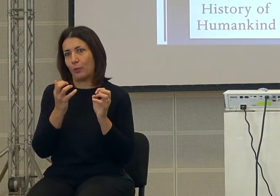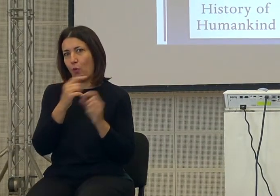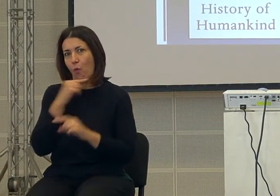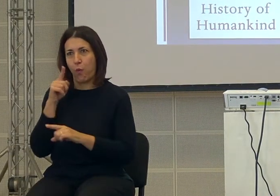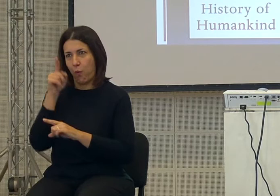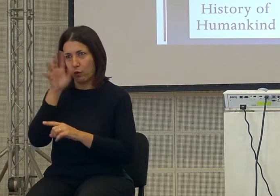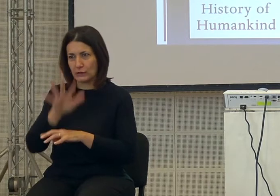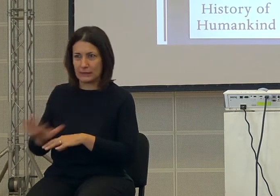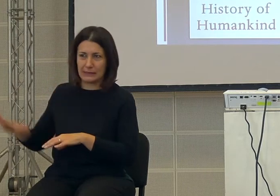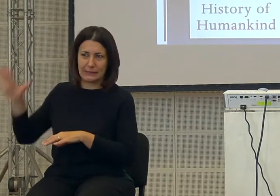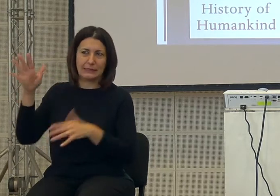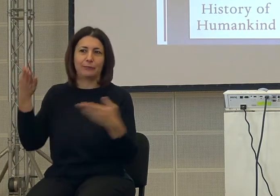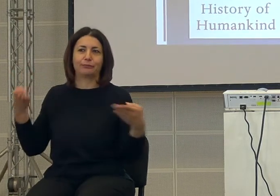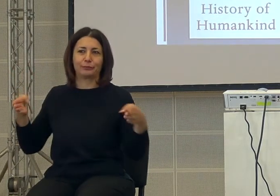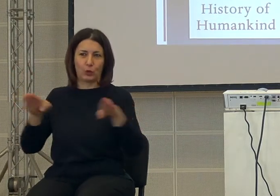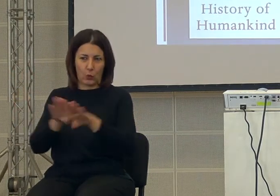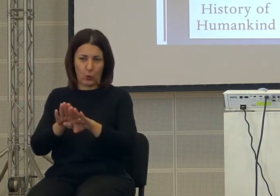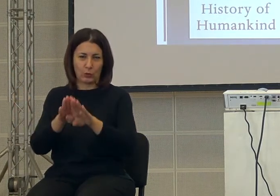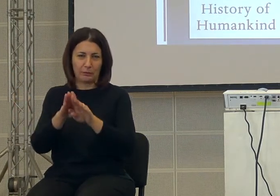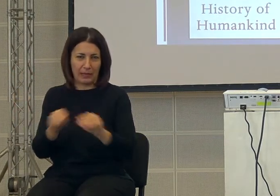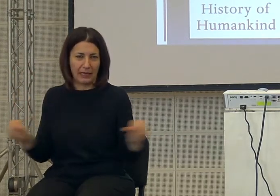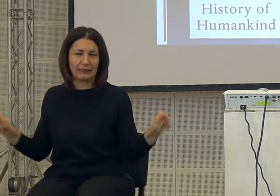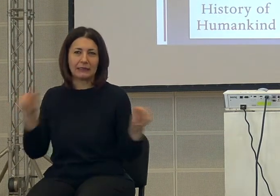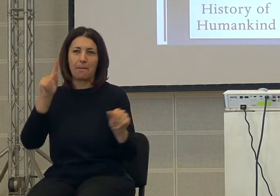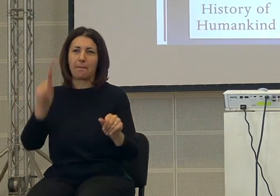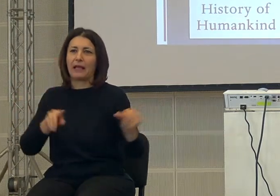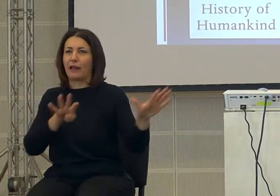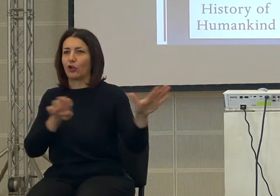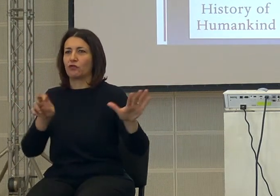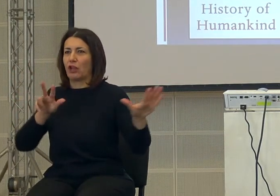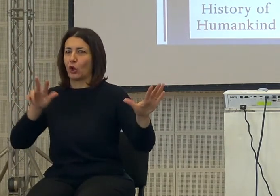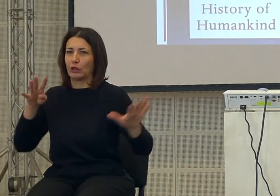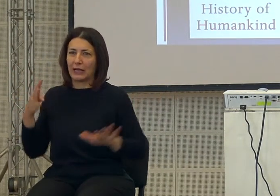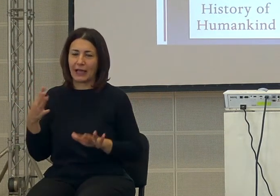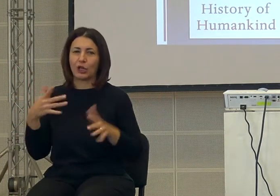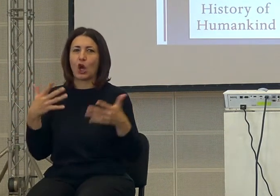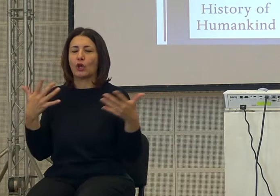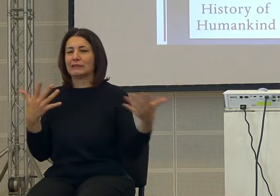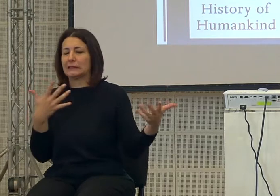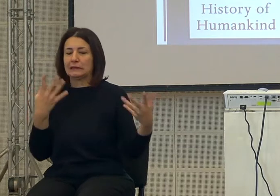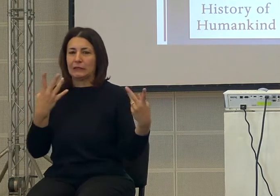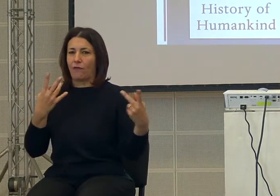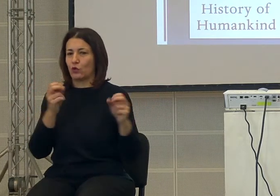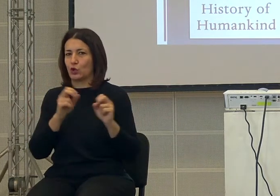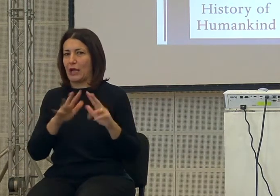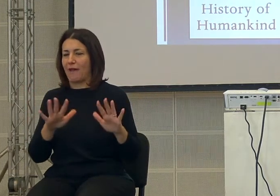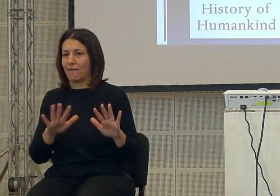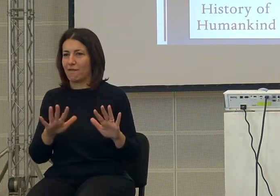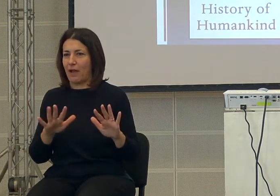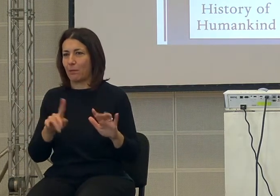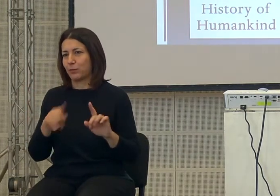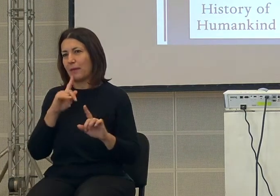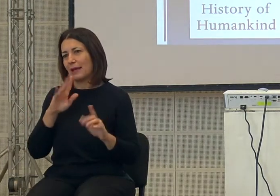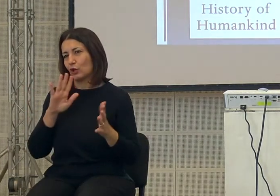voglio dire quindi è un libro che ho letto parecchio molto prima dell'89, quindi era un libro che non funzionava più secondo me, andrebbe un po'